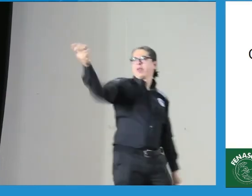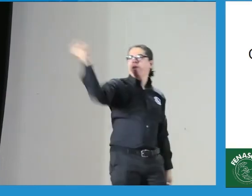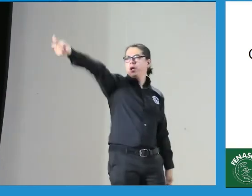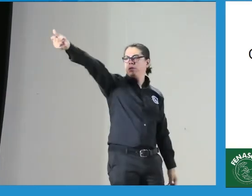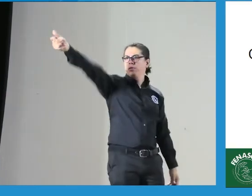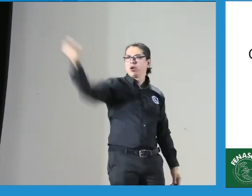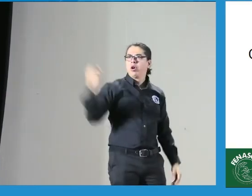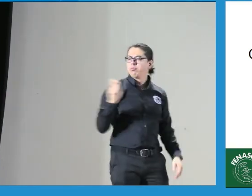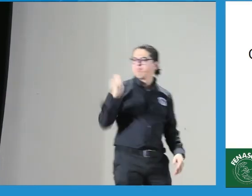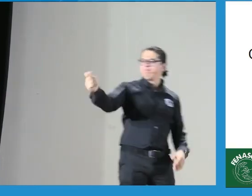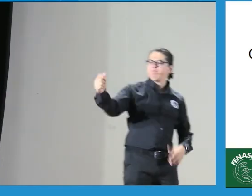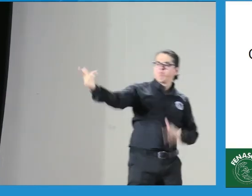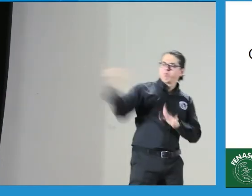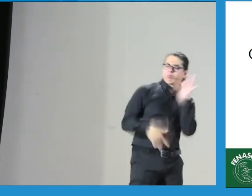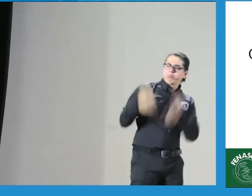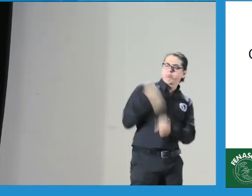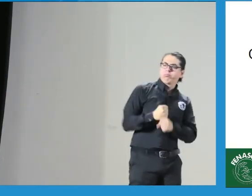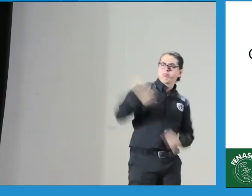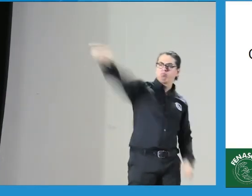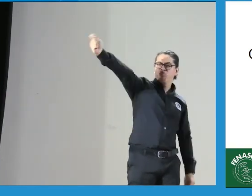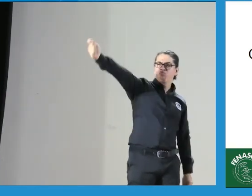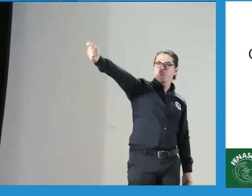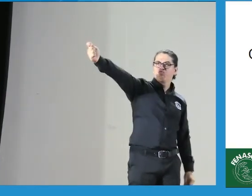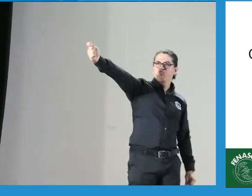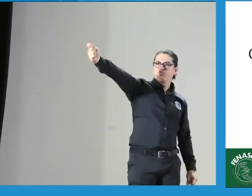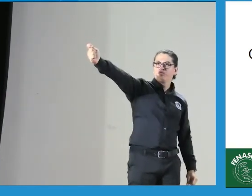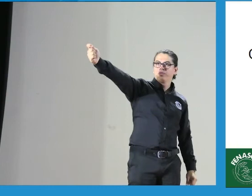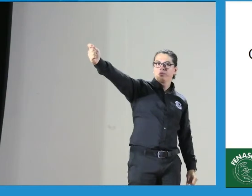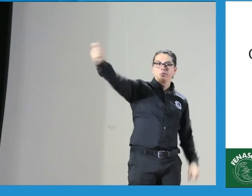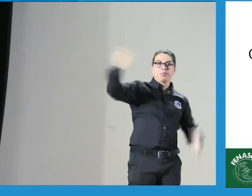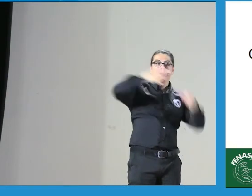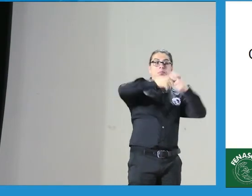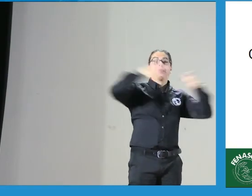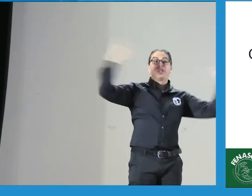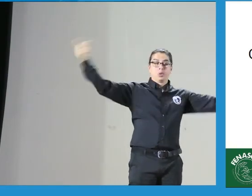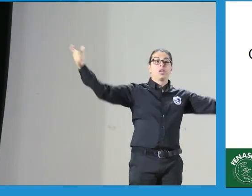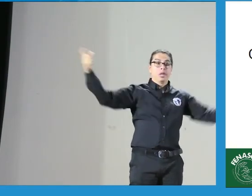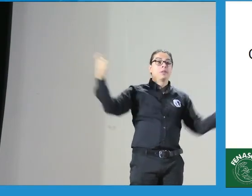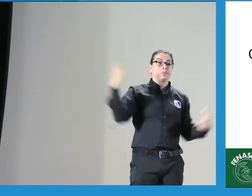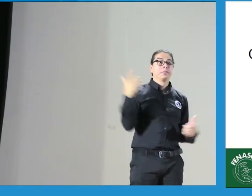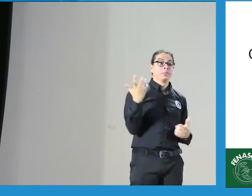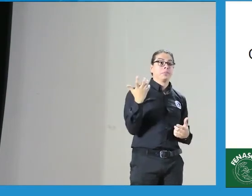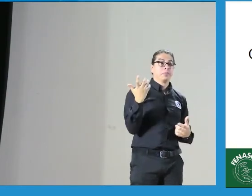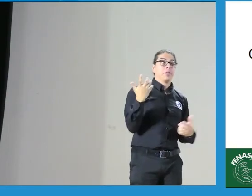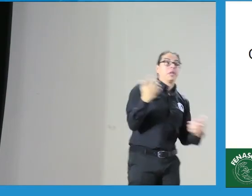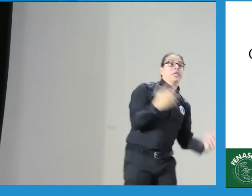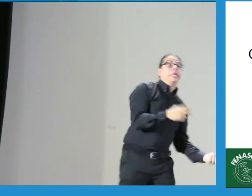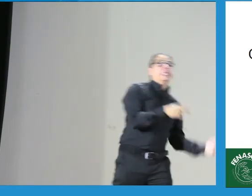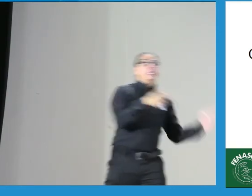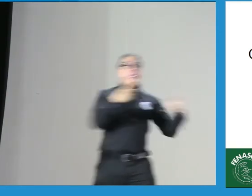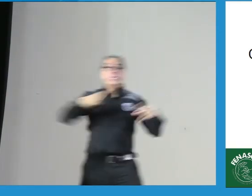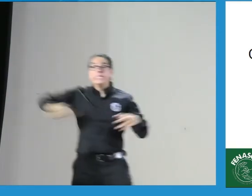pero creen que es un código disciplinario y si no entonces les saco una tarjeta roja y es pulsado eso es lo que quieren las personas sordas